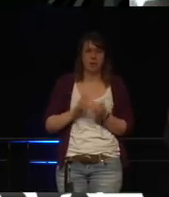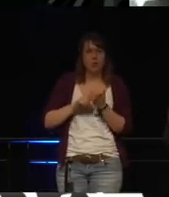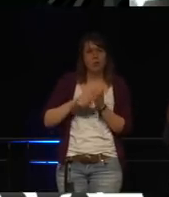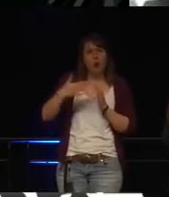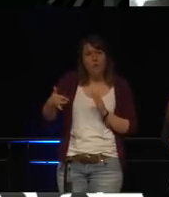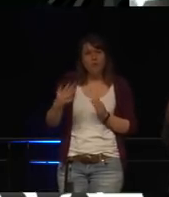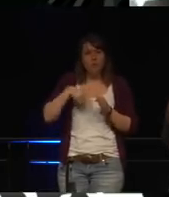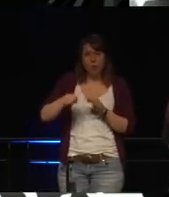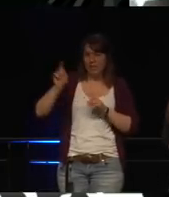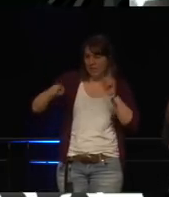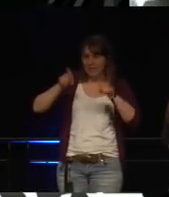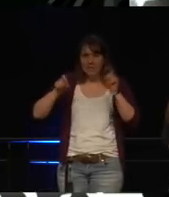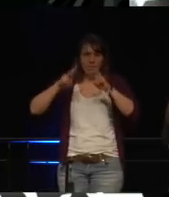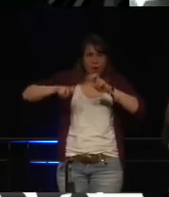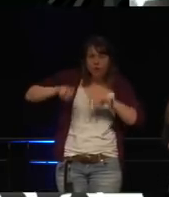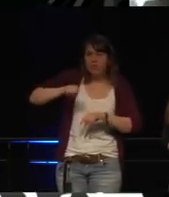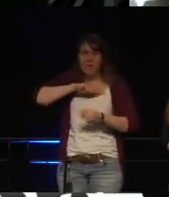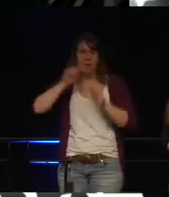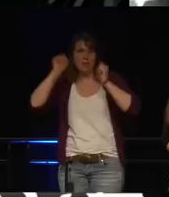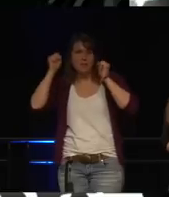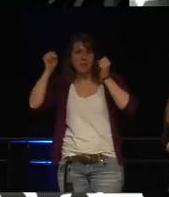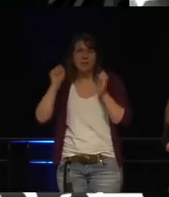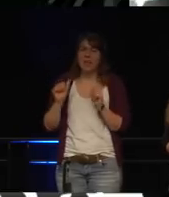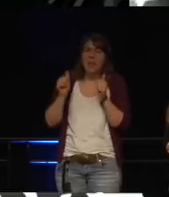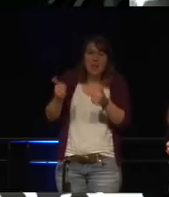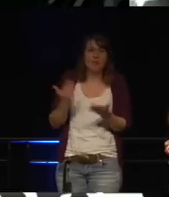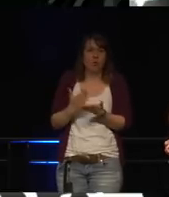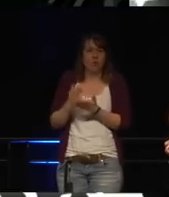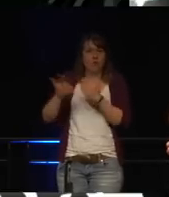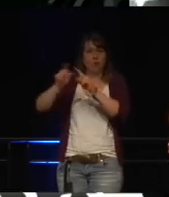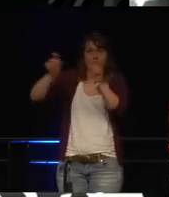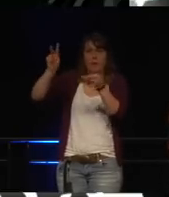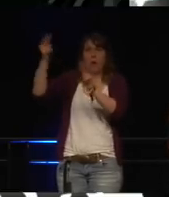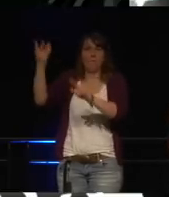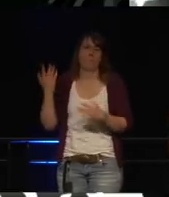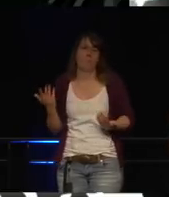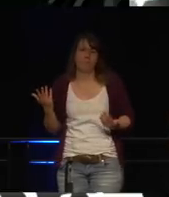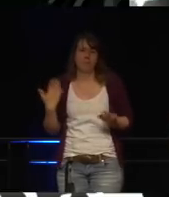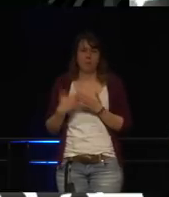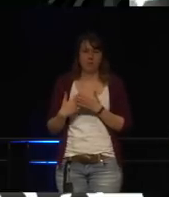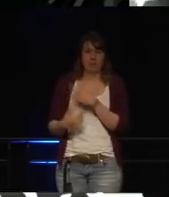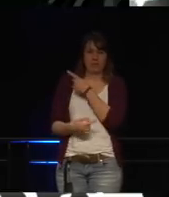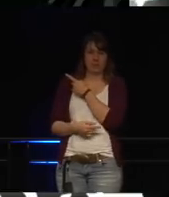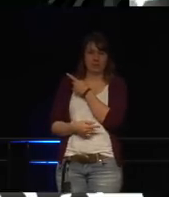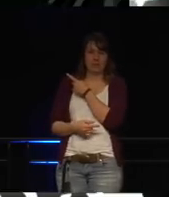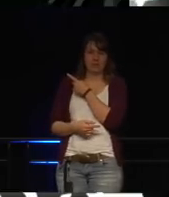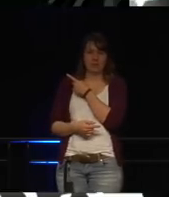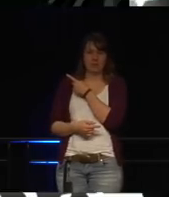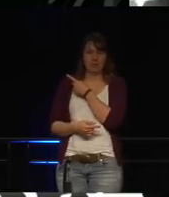Manchmal kann man auch mit so vielen Fragen Clicktivism, wenn man das nennt, Erzeuger dazu zwingen,